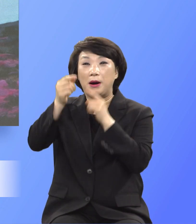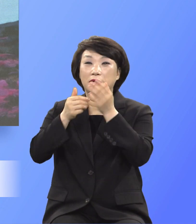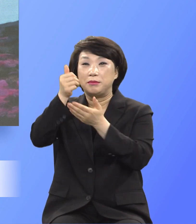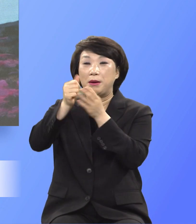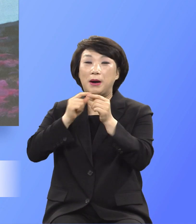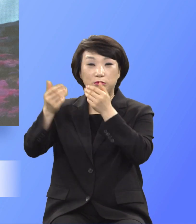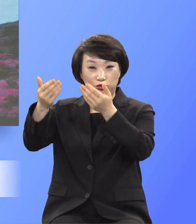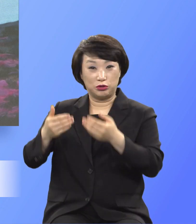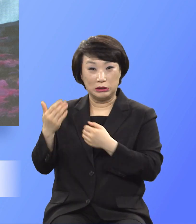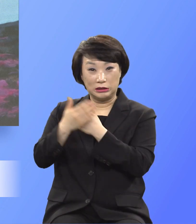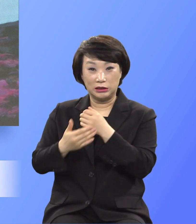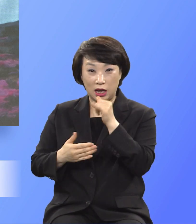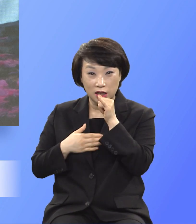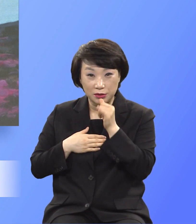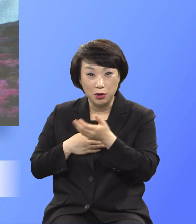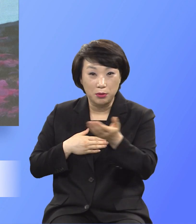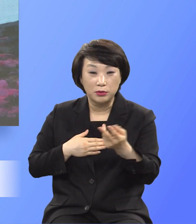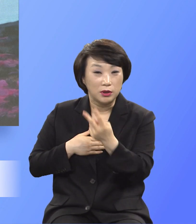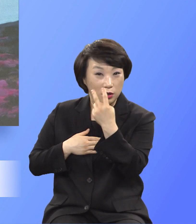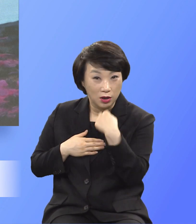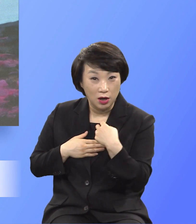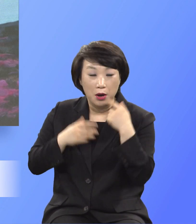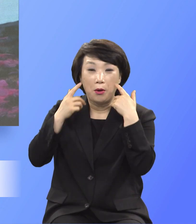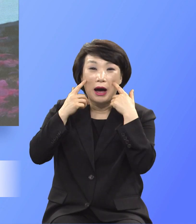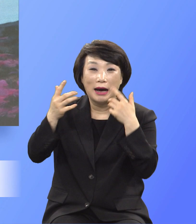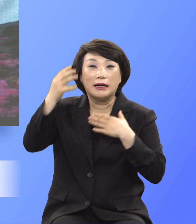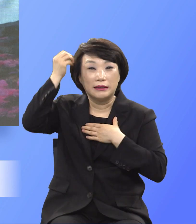있음을 확실하게 깨달아야 합니다